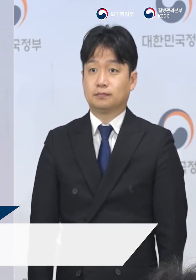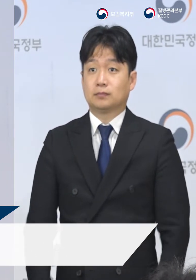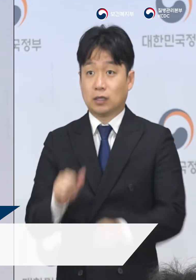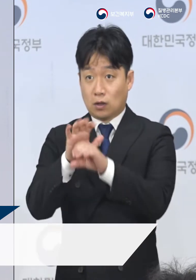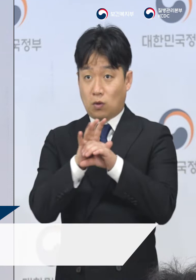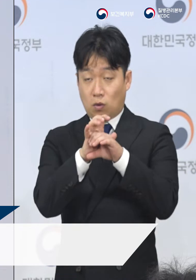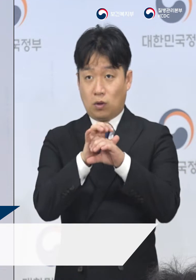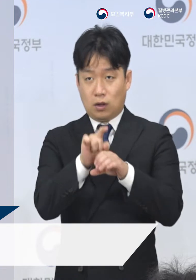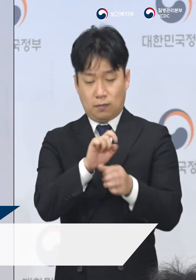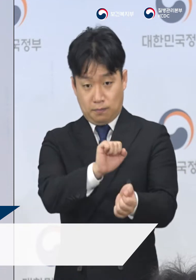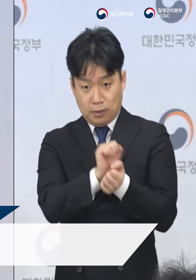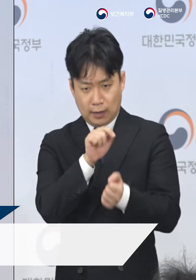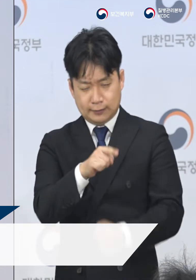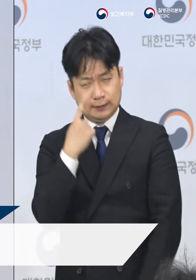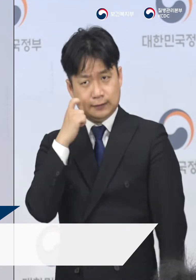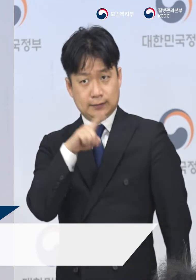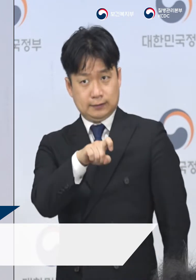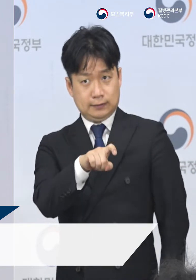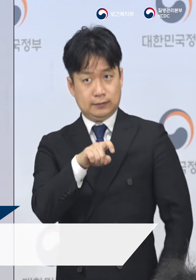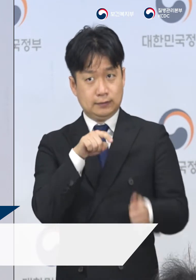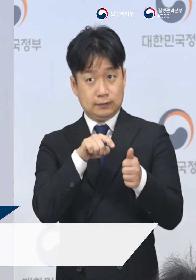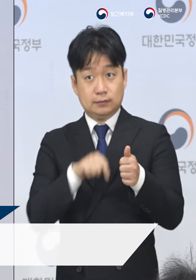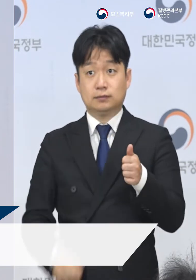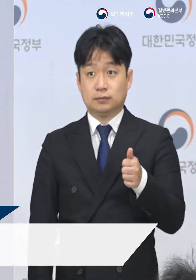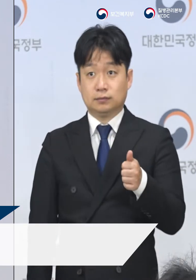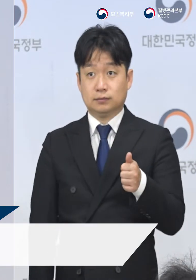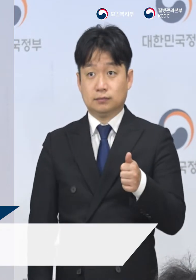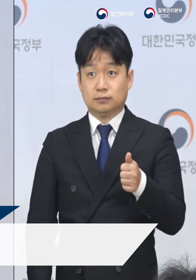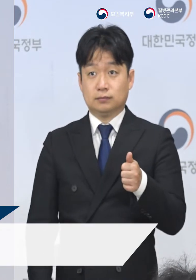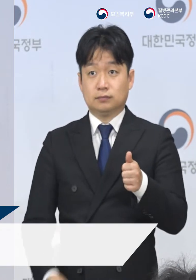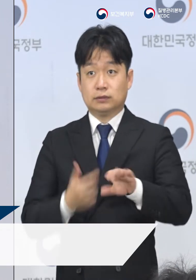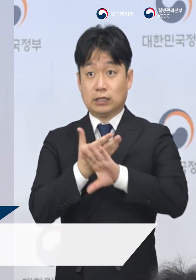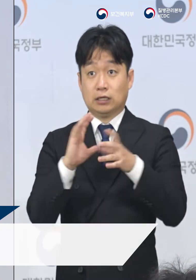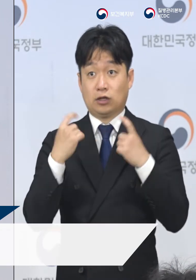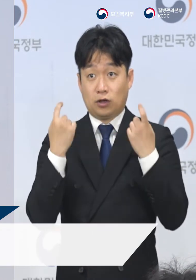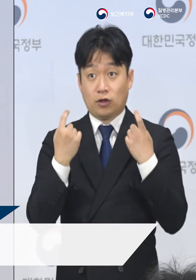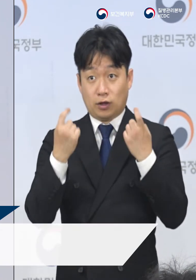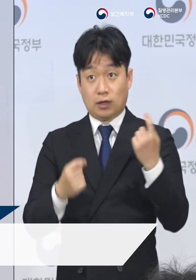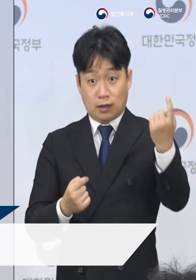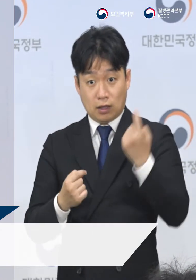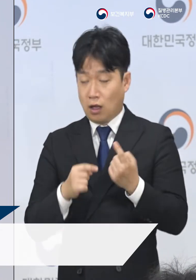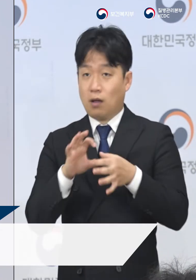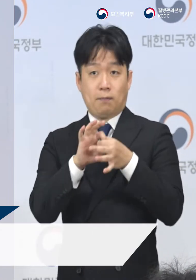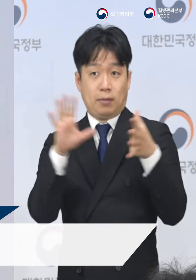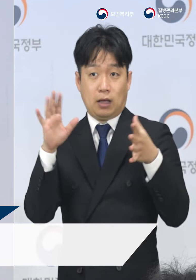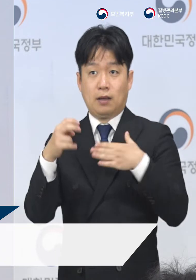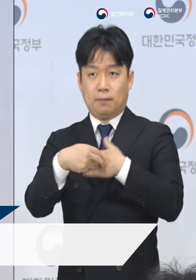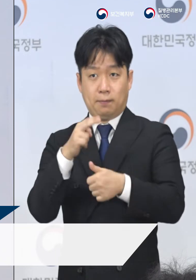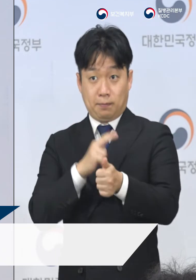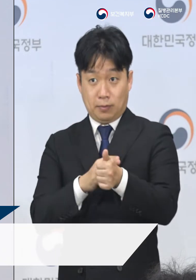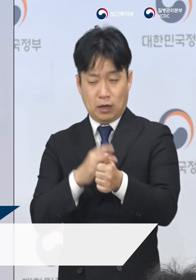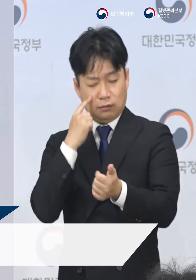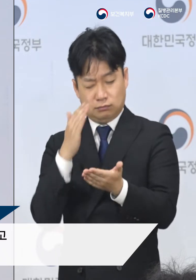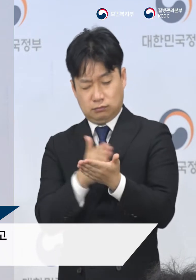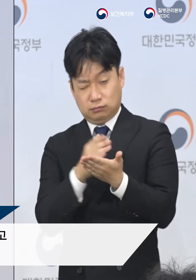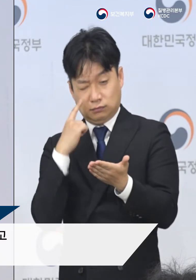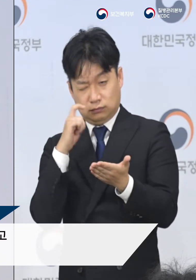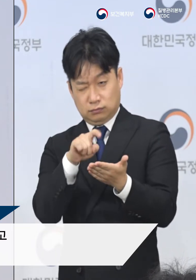코로나19의 감염이 의심되는 경우 해외여행력과 관계없이 의사의 판단에 따라